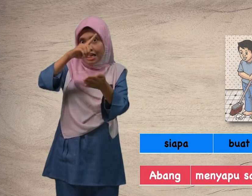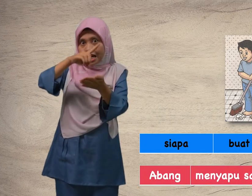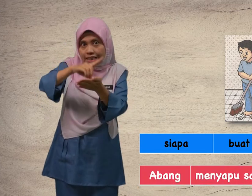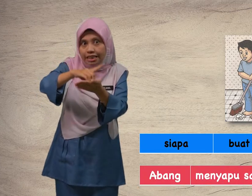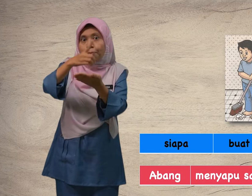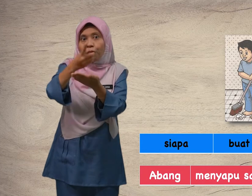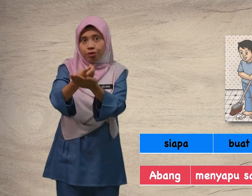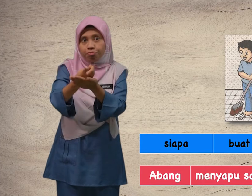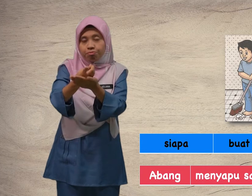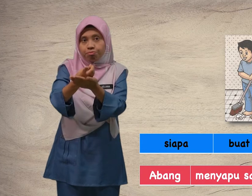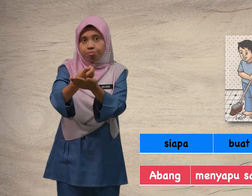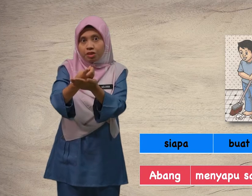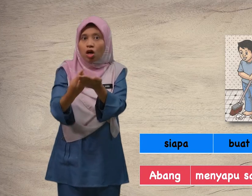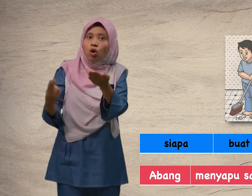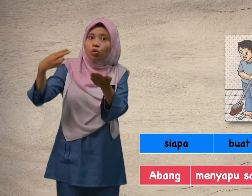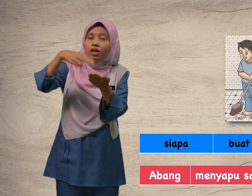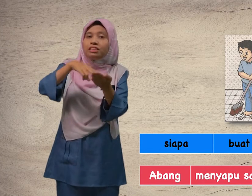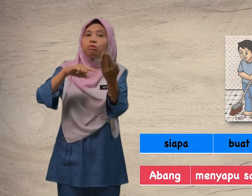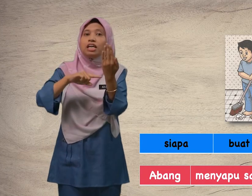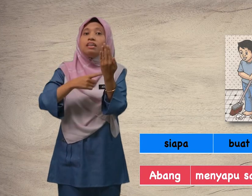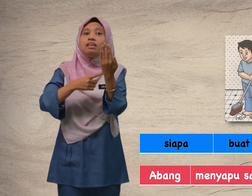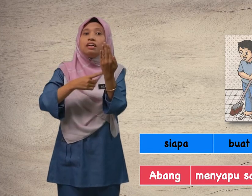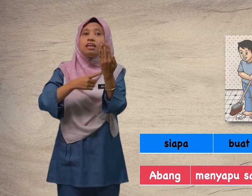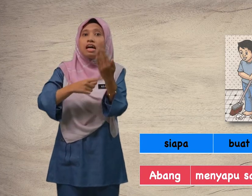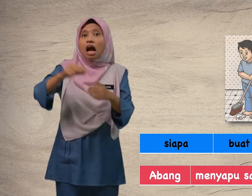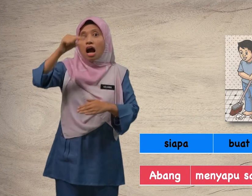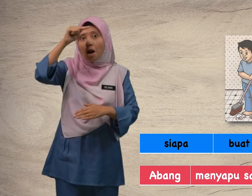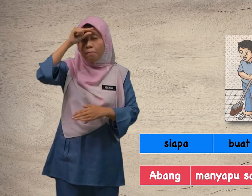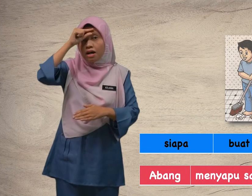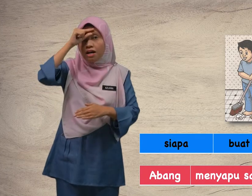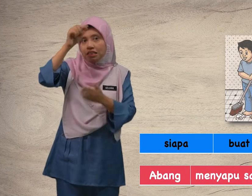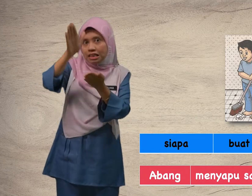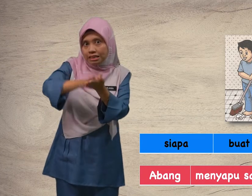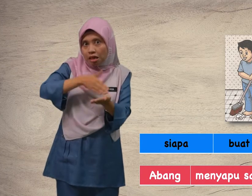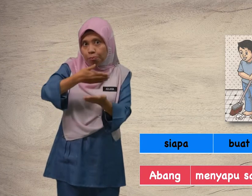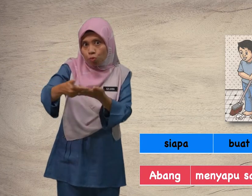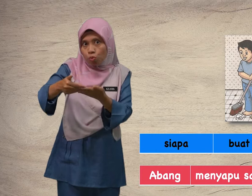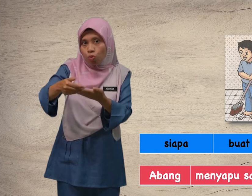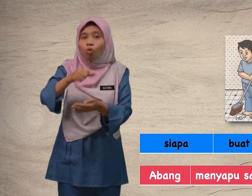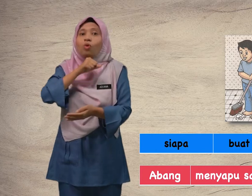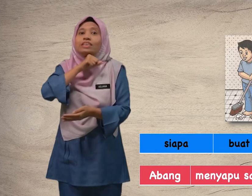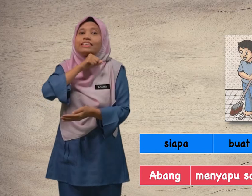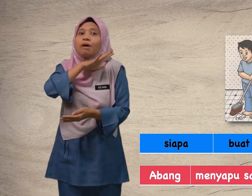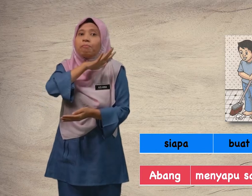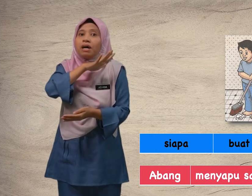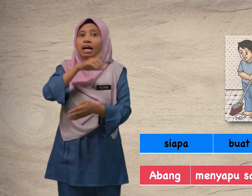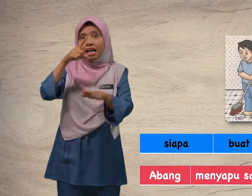dapur. Ulang semula. Abang sapu sampah